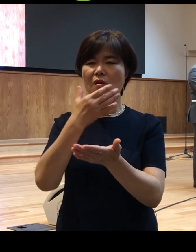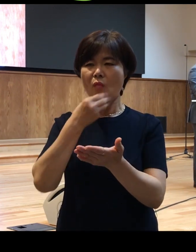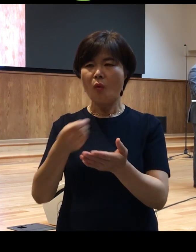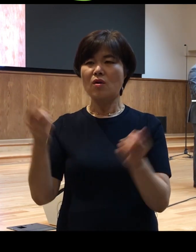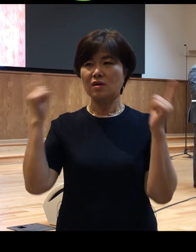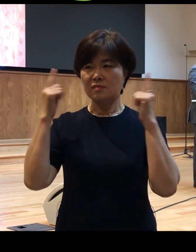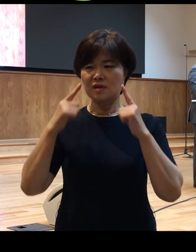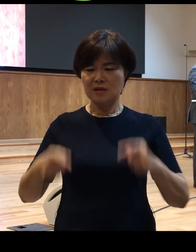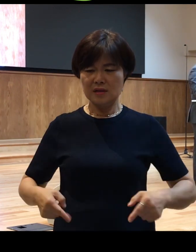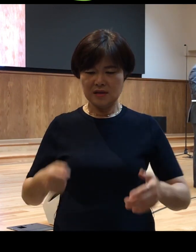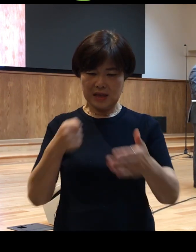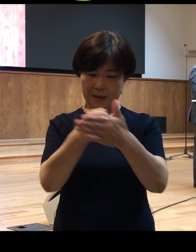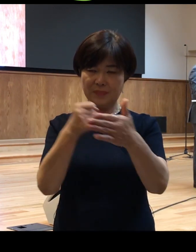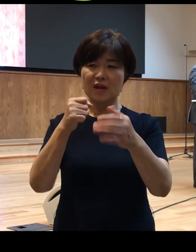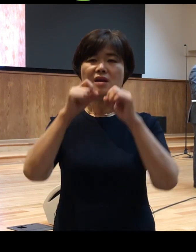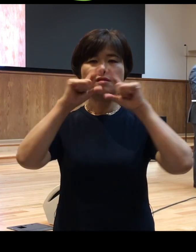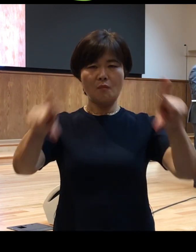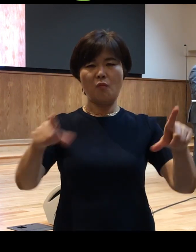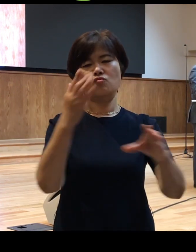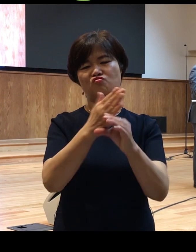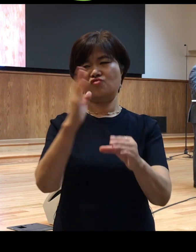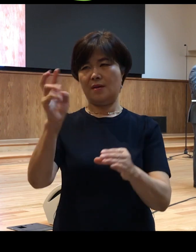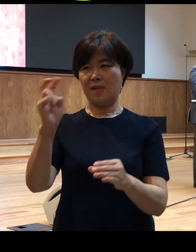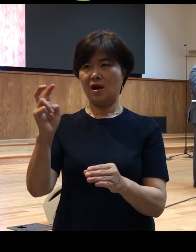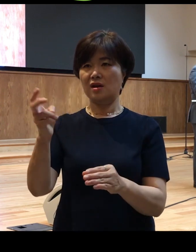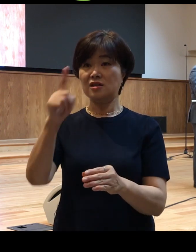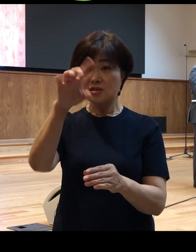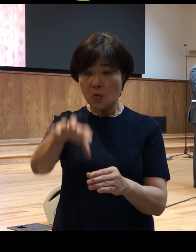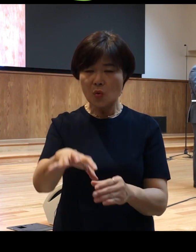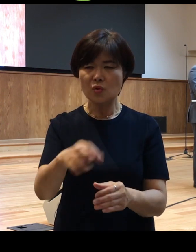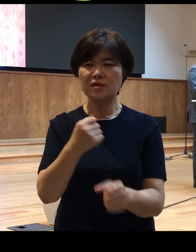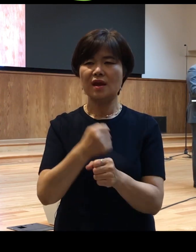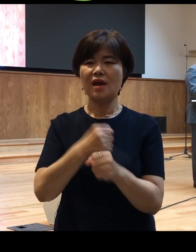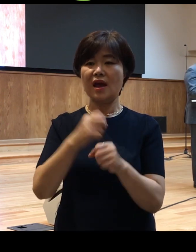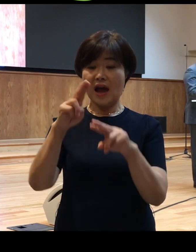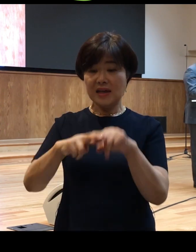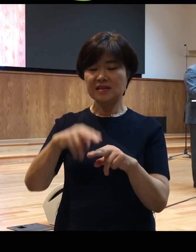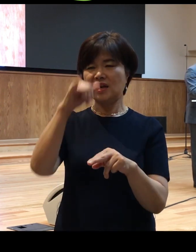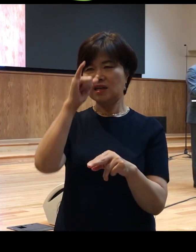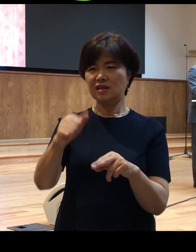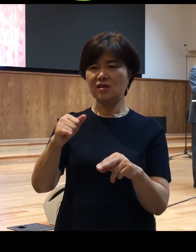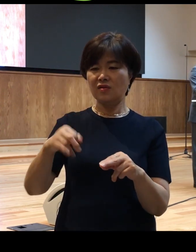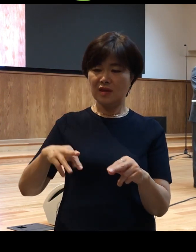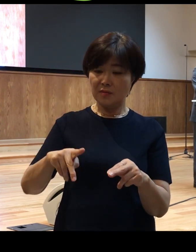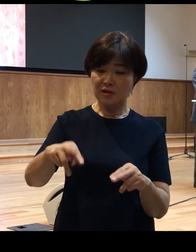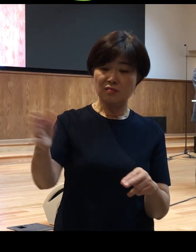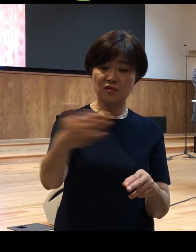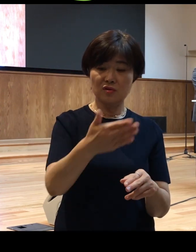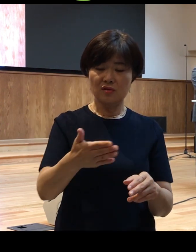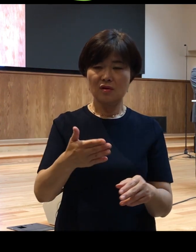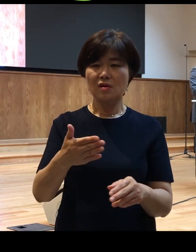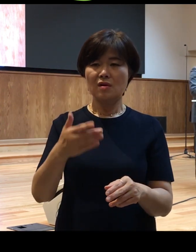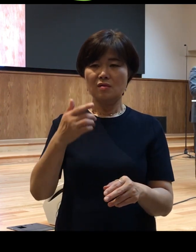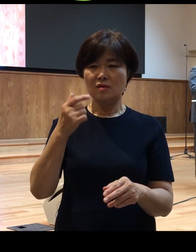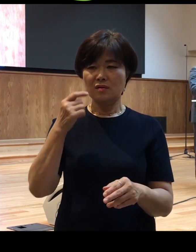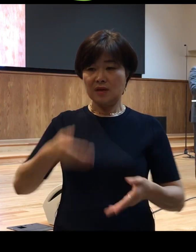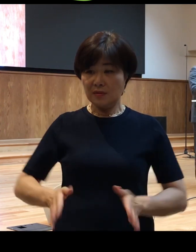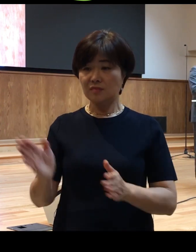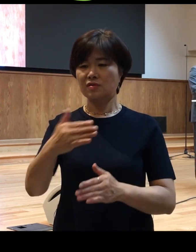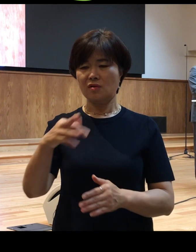선포했을 것입니다 그런데 그곳에 앉아있던 이 나면서부터 걷지 못하던 사람이 보금의 말씀을